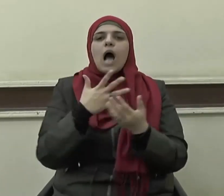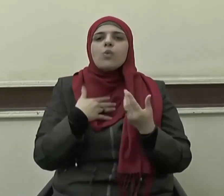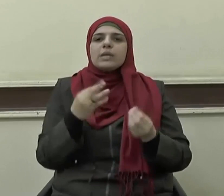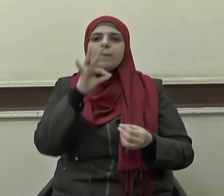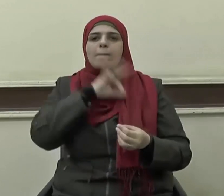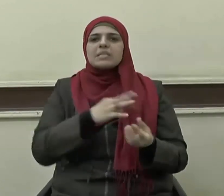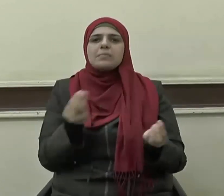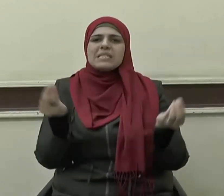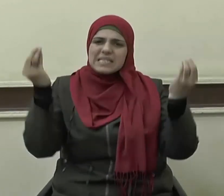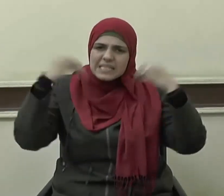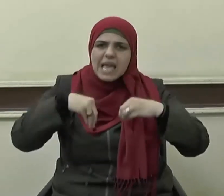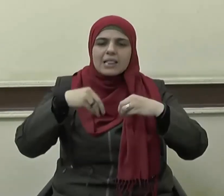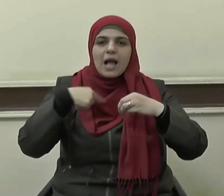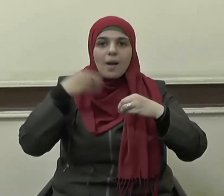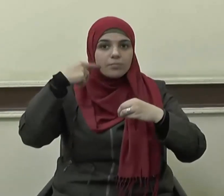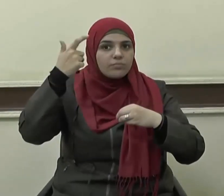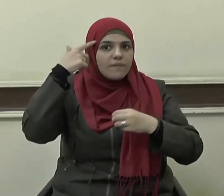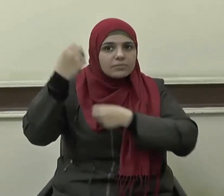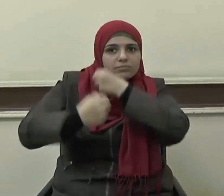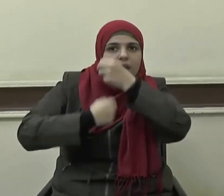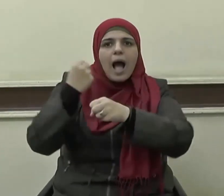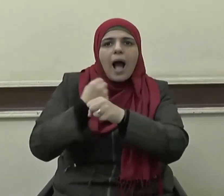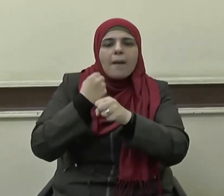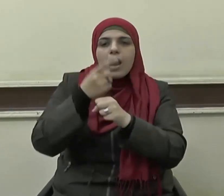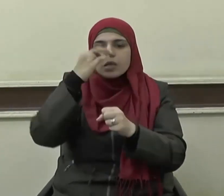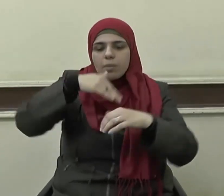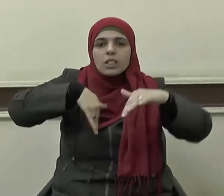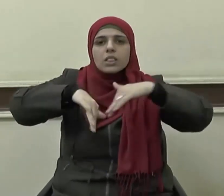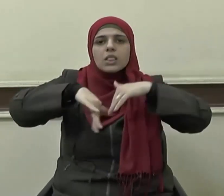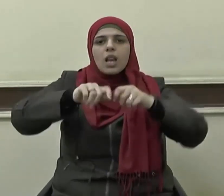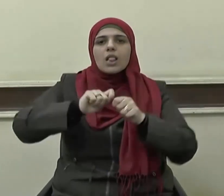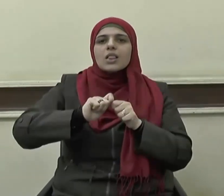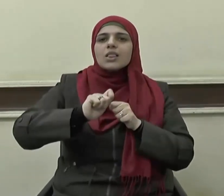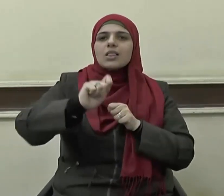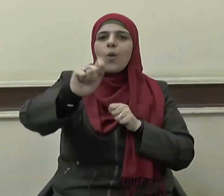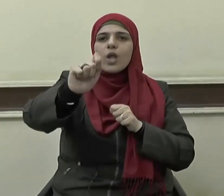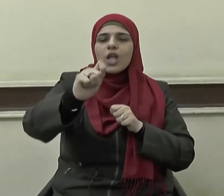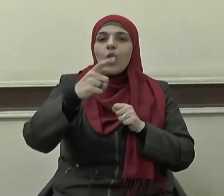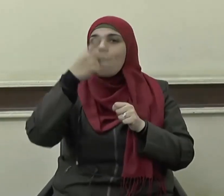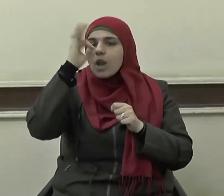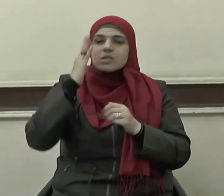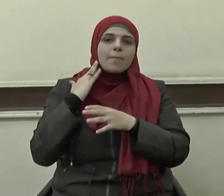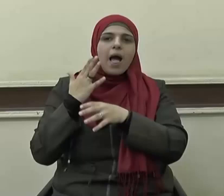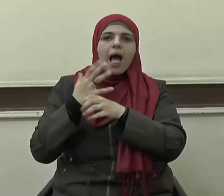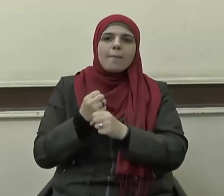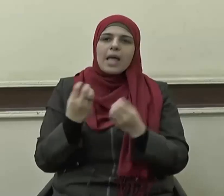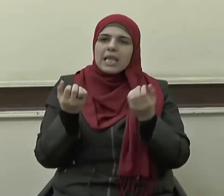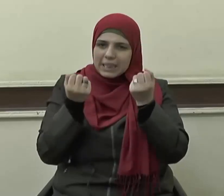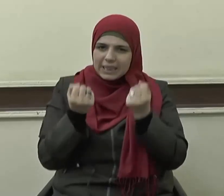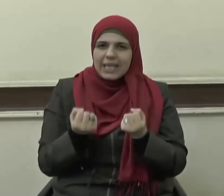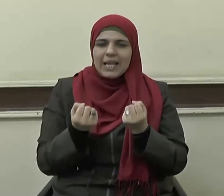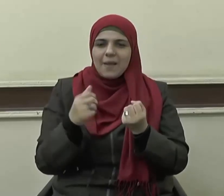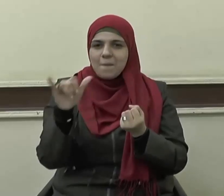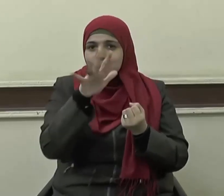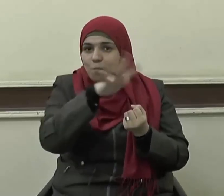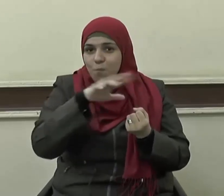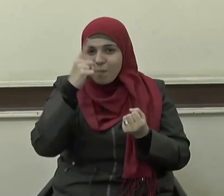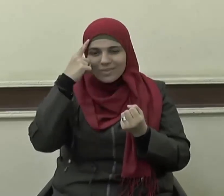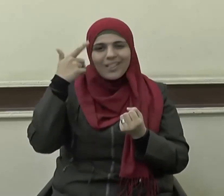من الجهد وإدراك أن الطريق طويل والأمانة ثقيلة ذلك أننا نعيش